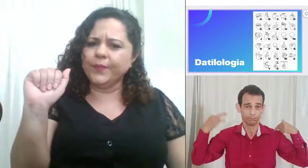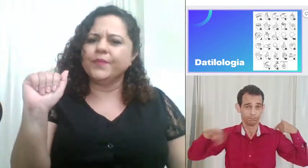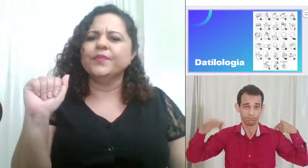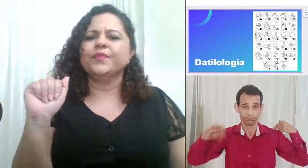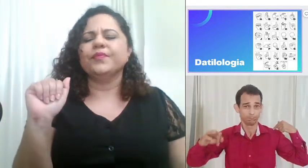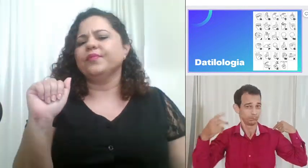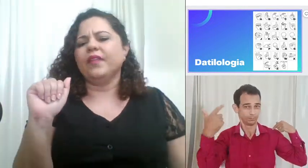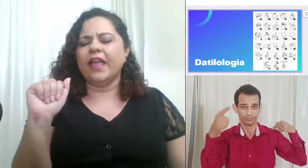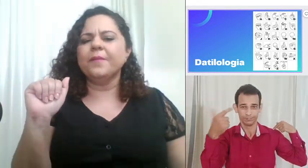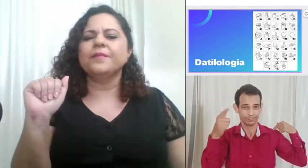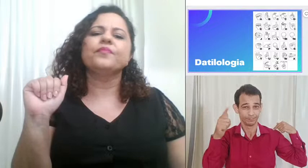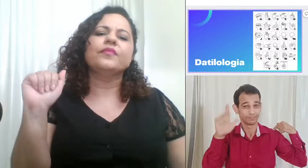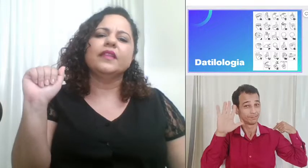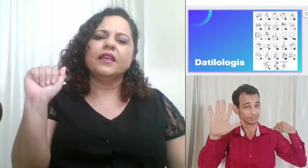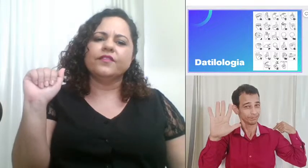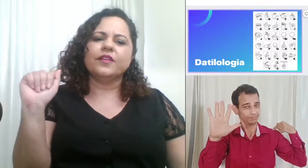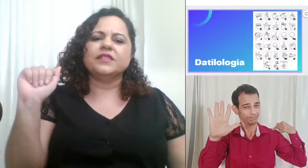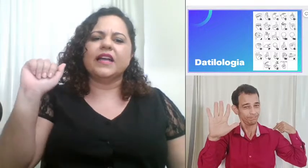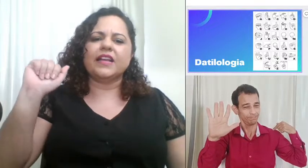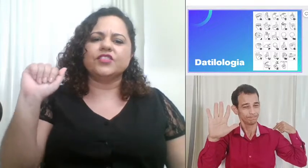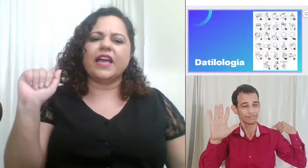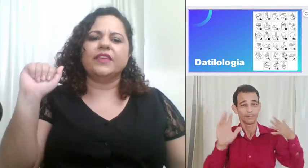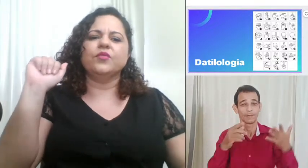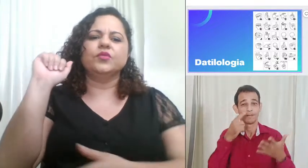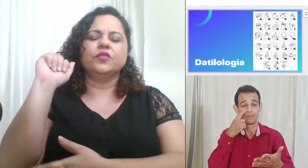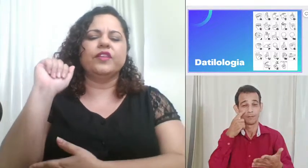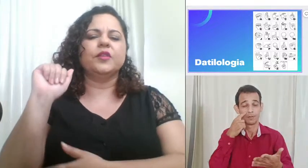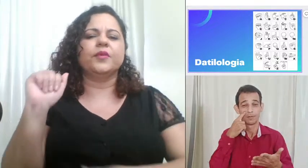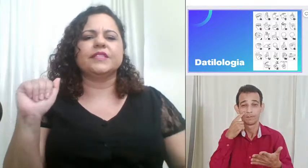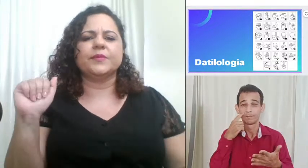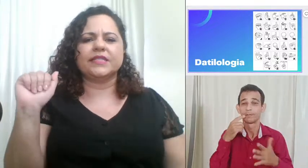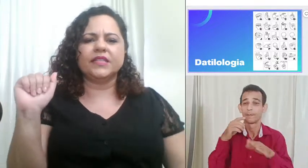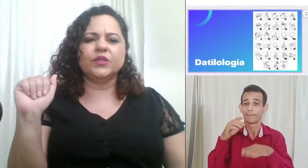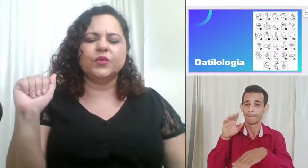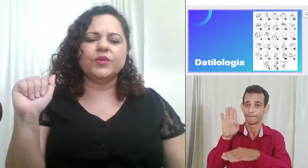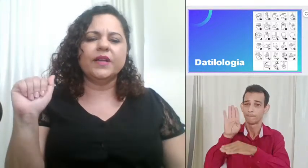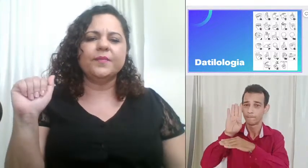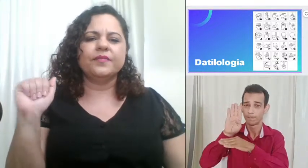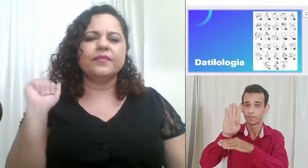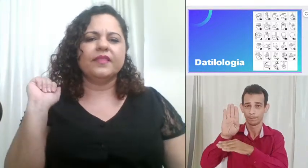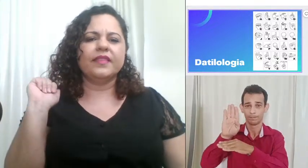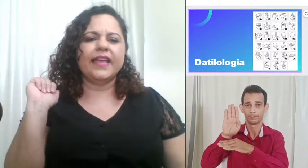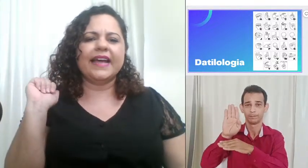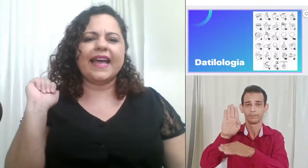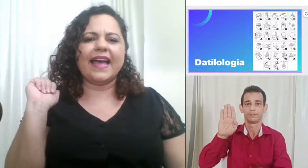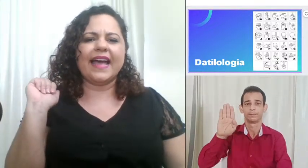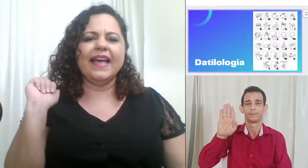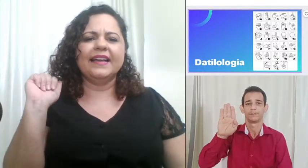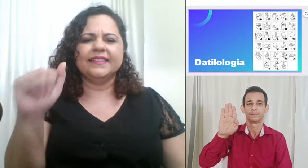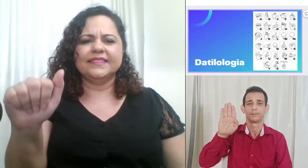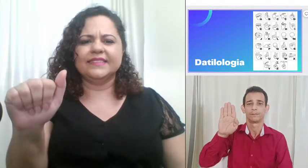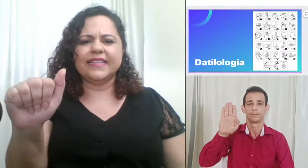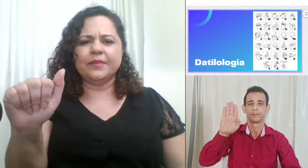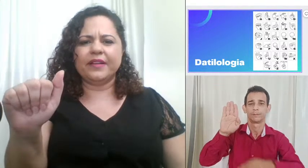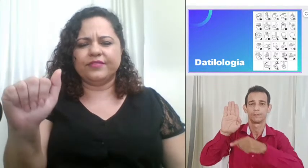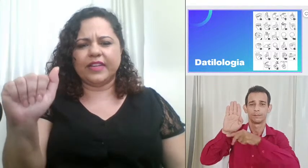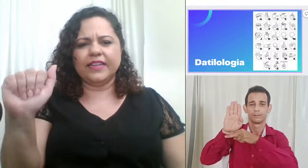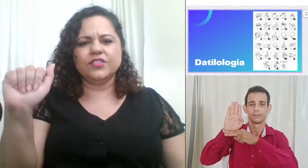né vamos encaixar aqui o cotovelo próximo à cintura nem agarrar nem ir pra frente